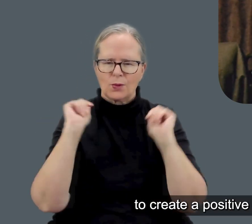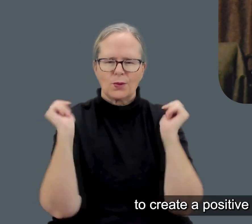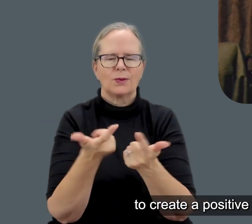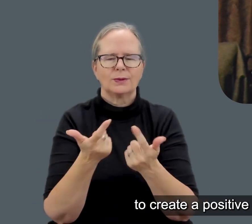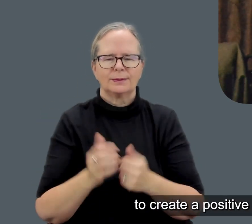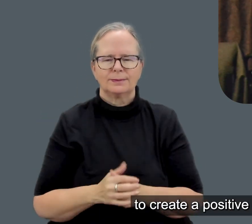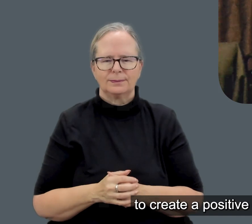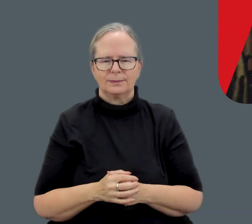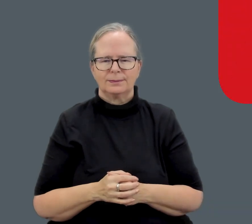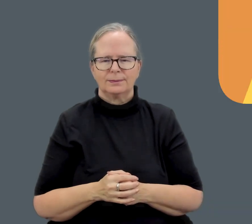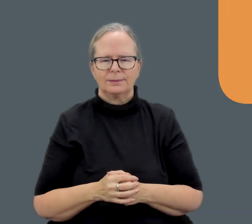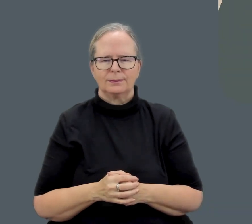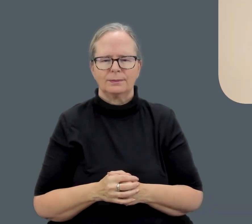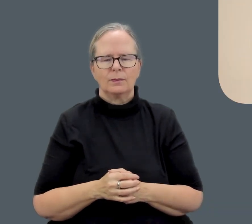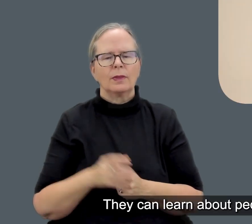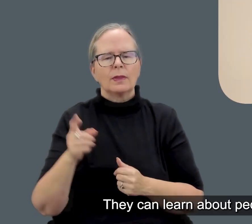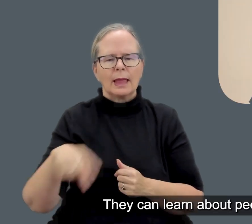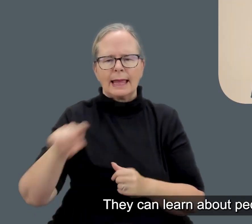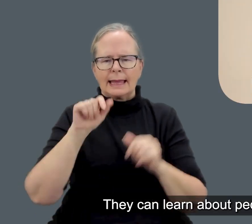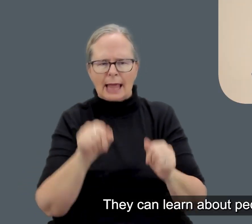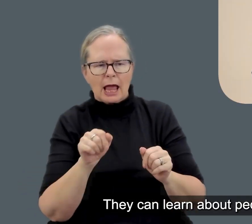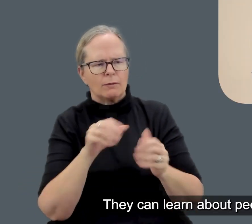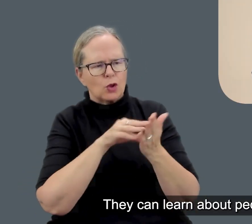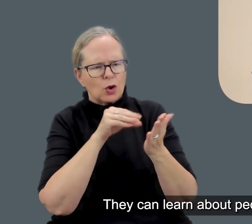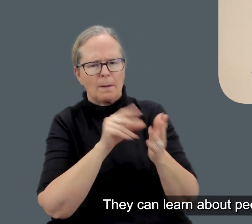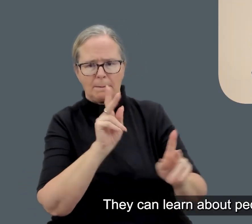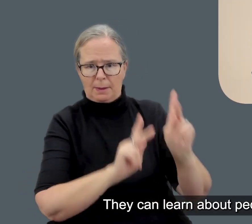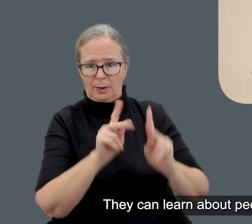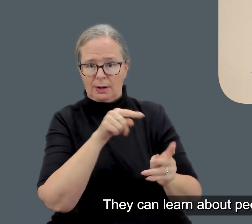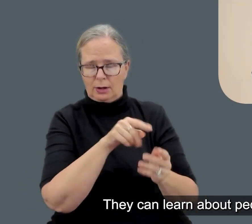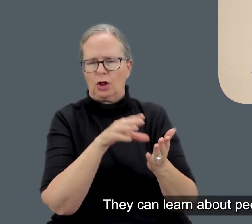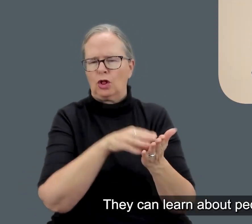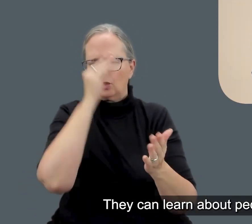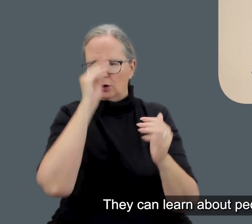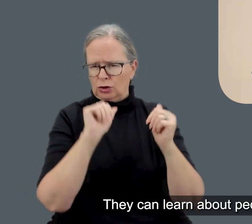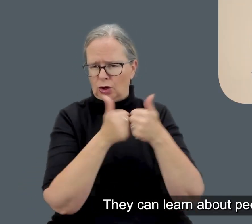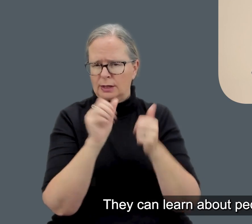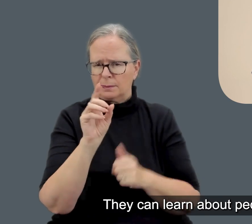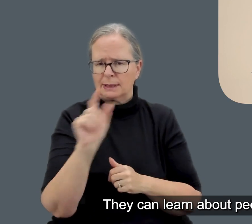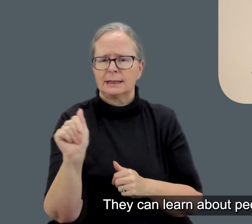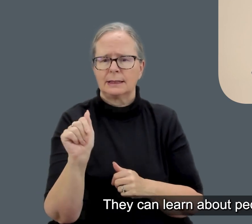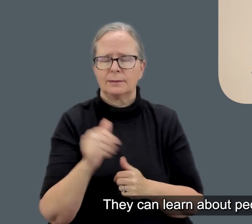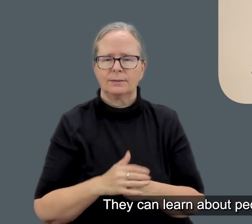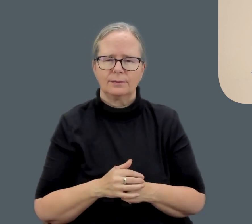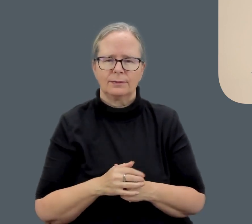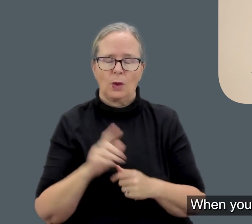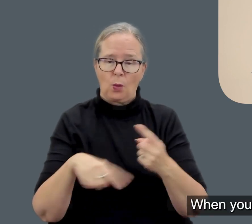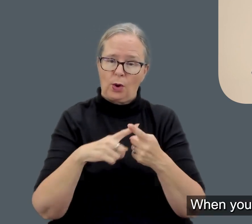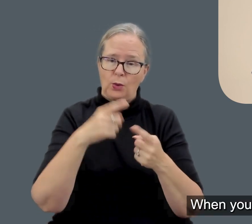environment for everyone. They can learn about people with intellectual disabilities.